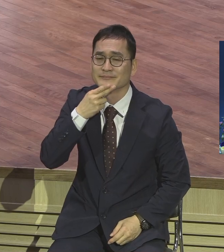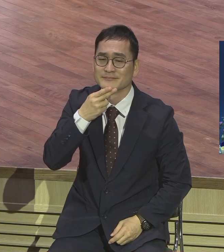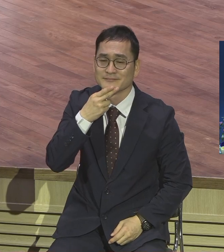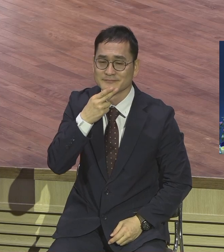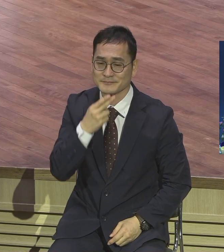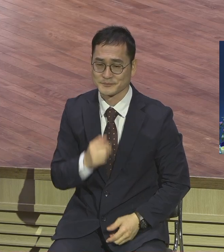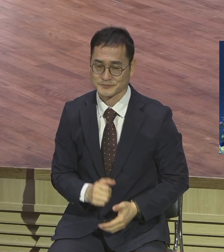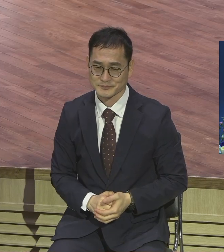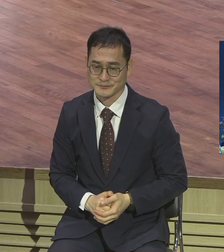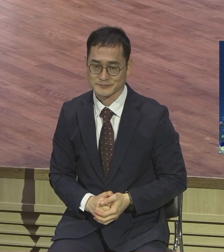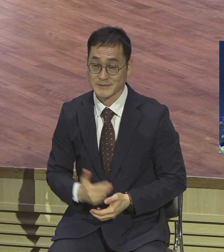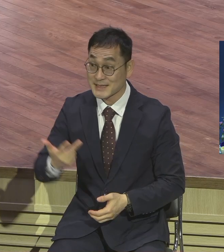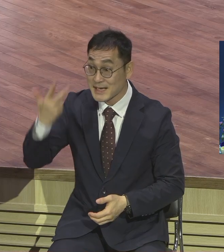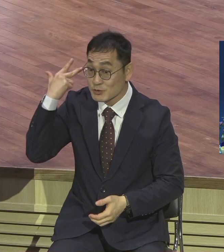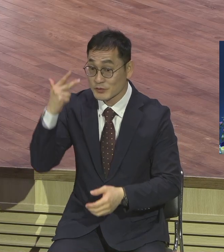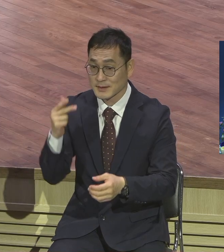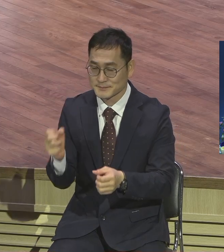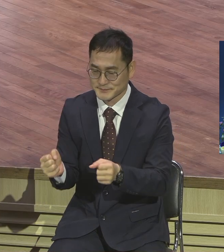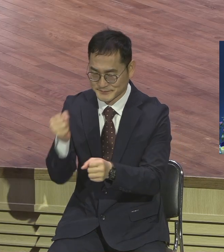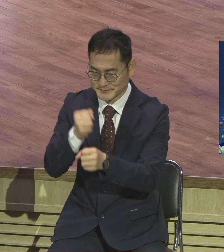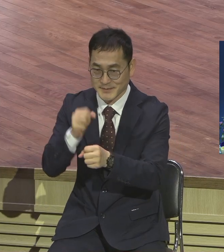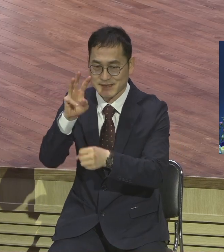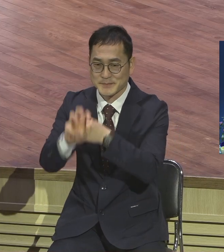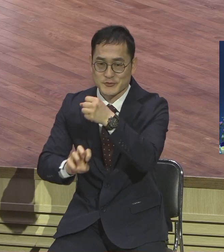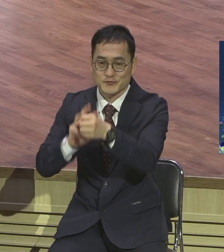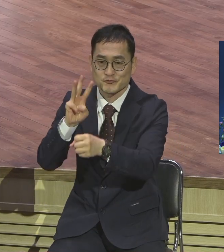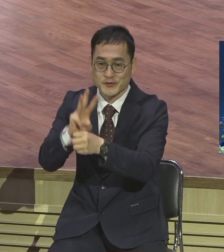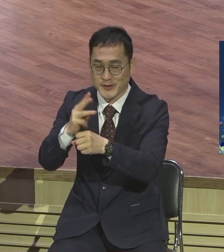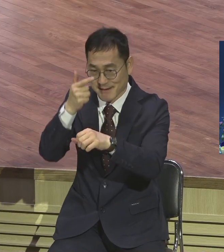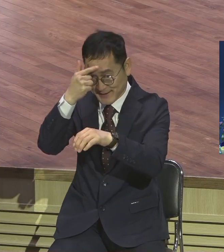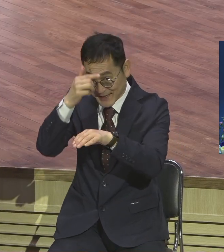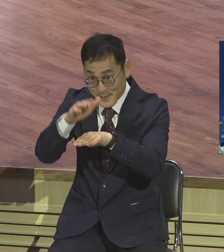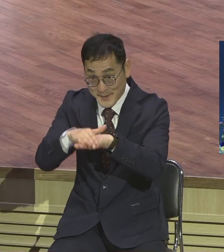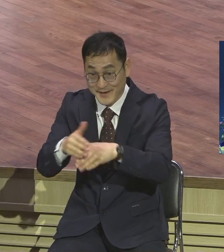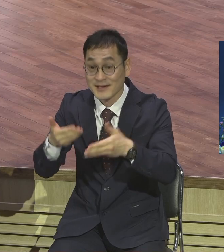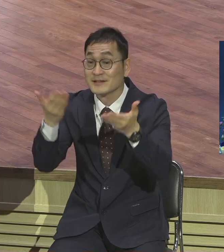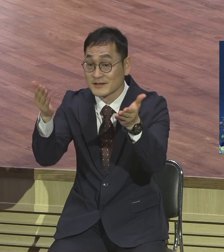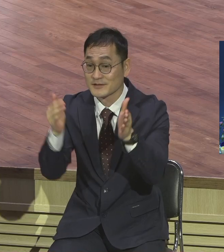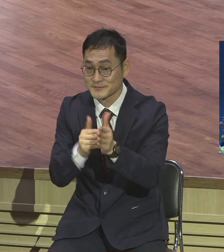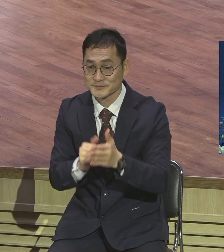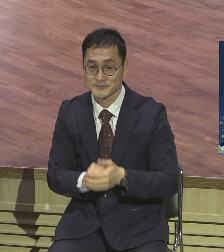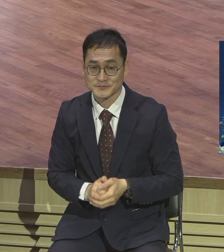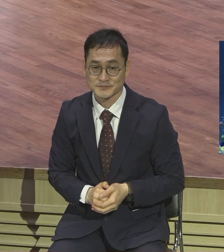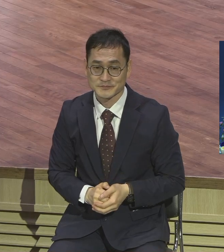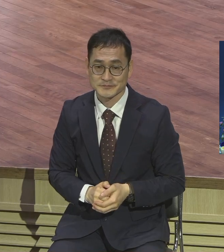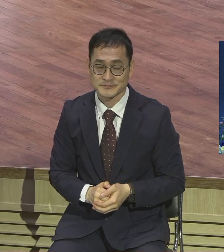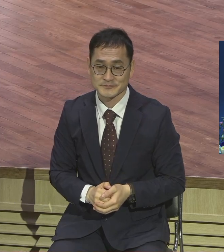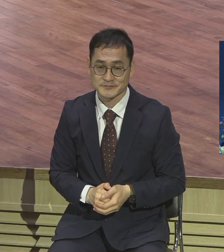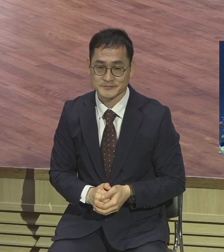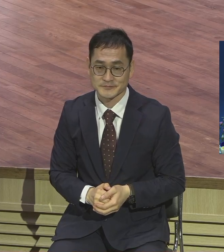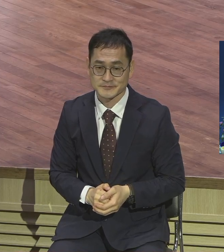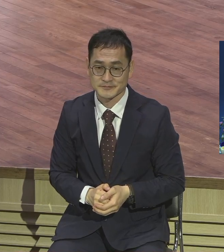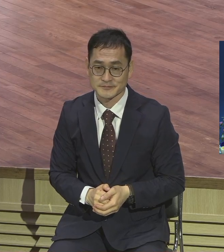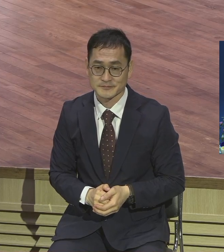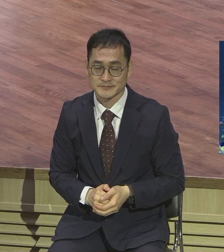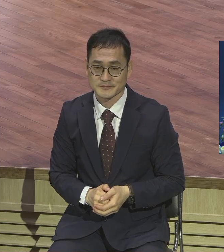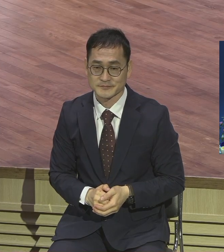창립 33주년 예배를 감사해배드리기 때문에 그 창립에 맞는 그 본문을 선택했고 이번